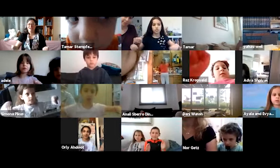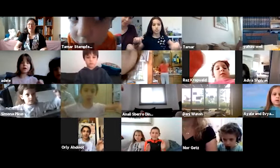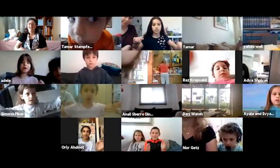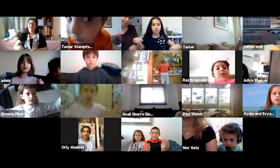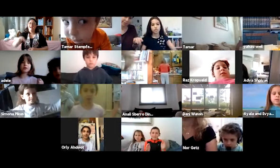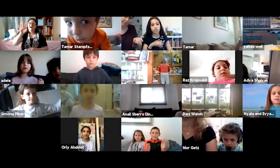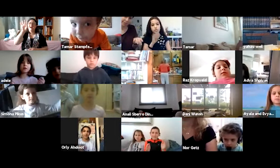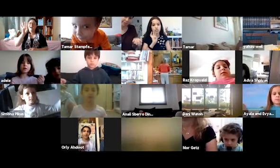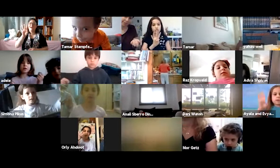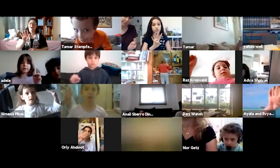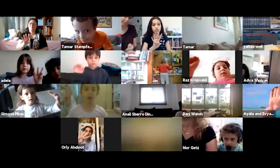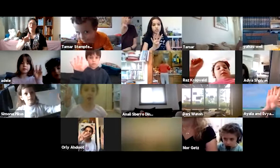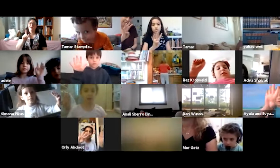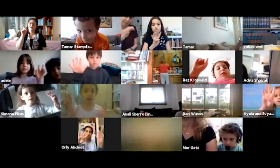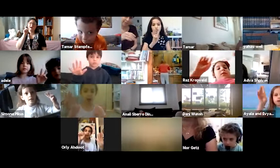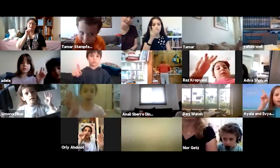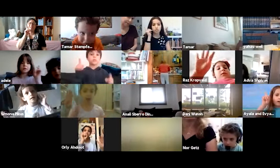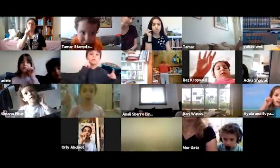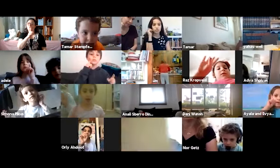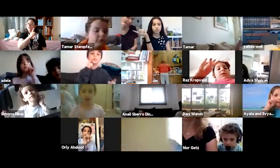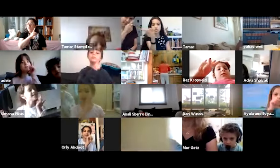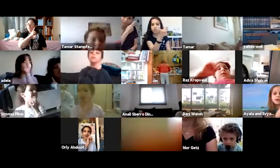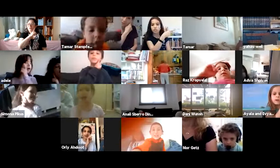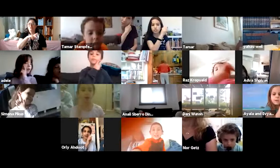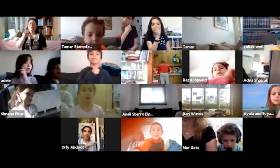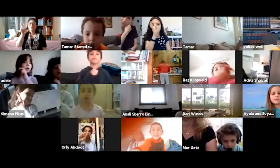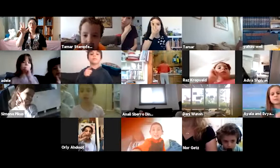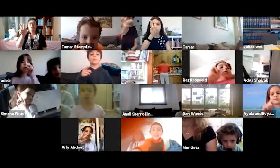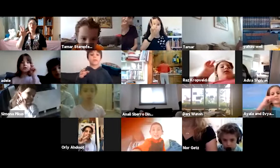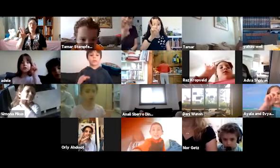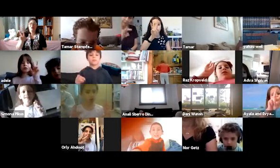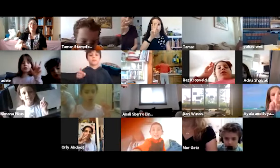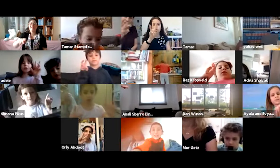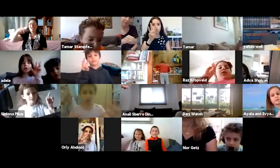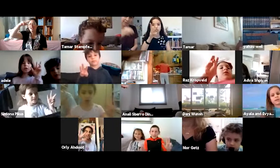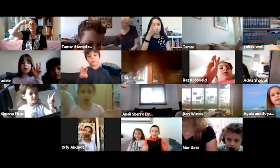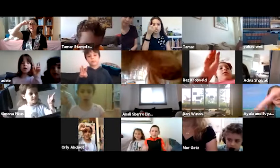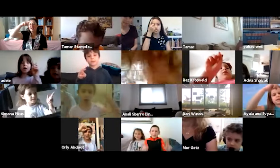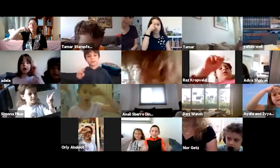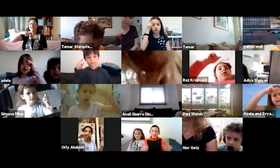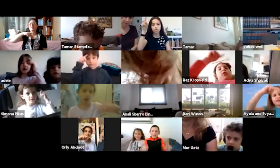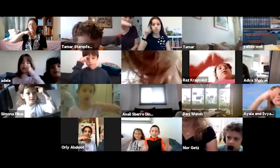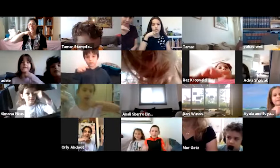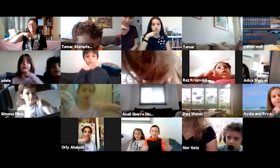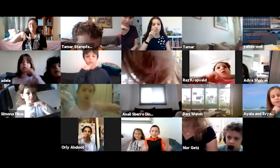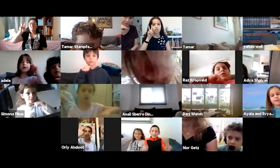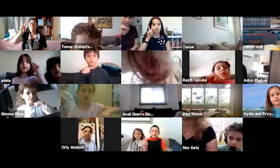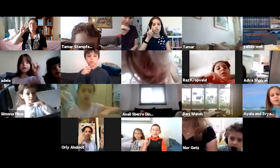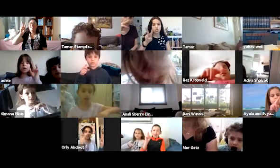ארבע אימהות. שלושה אבות. שני